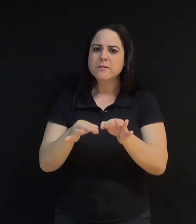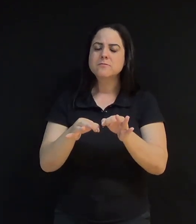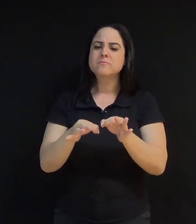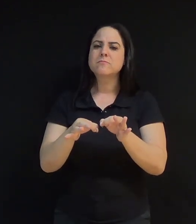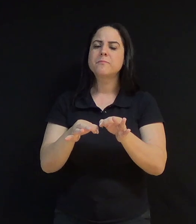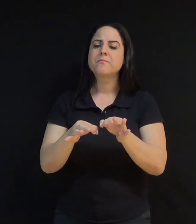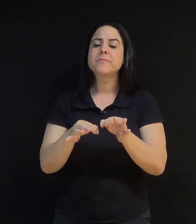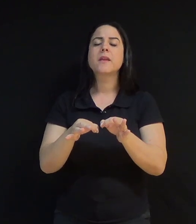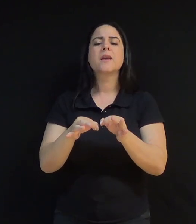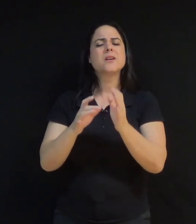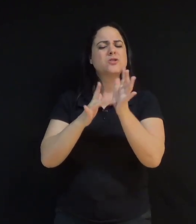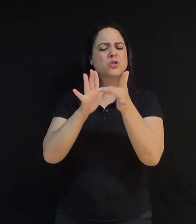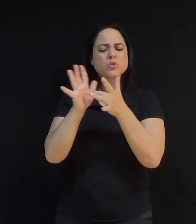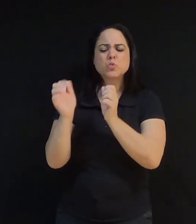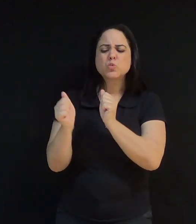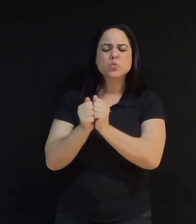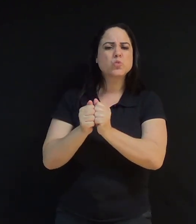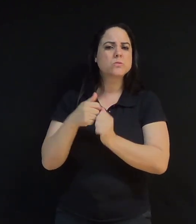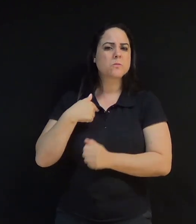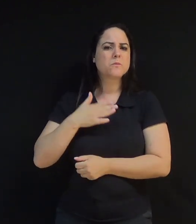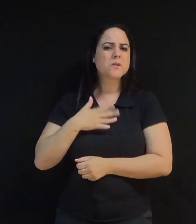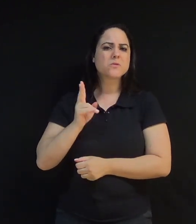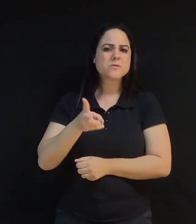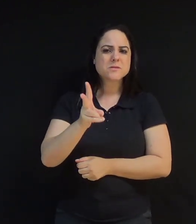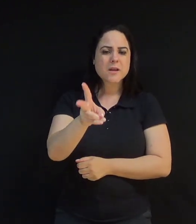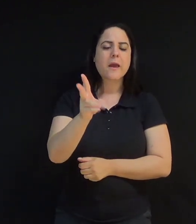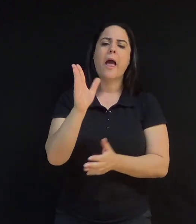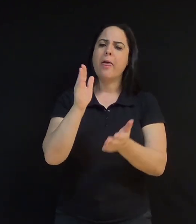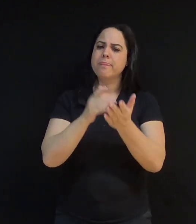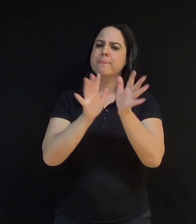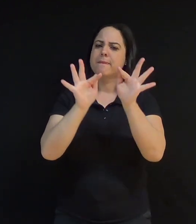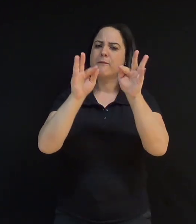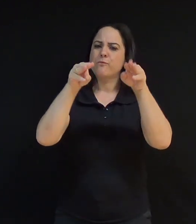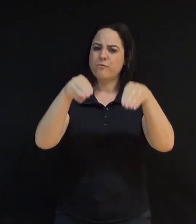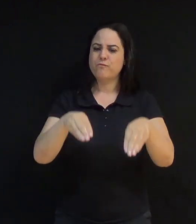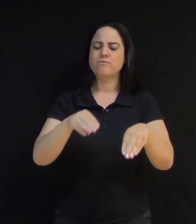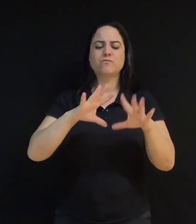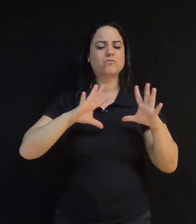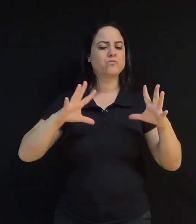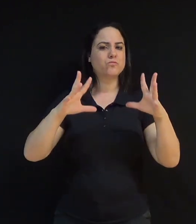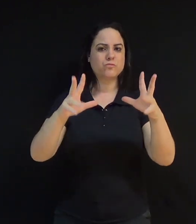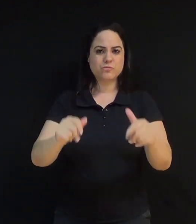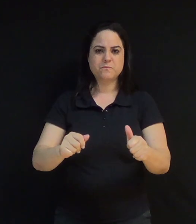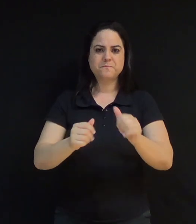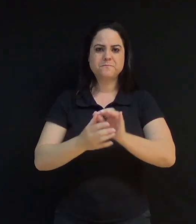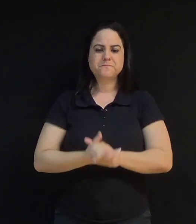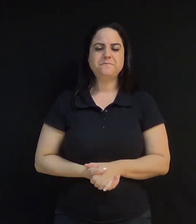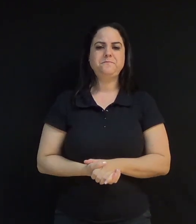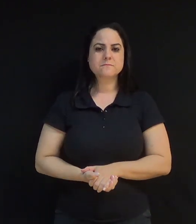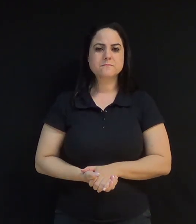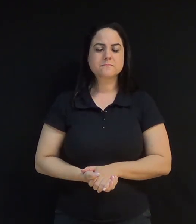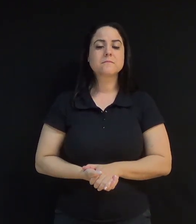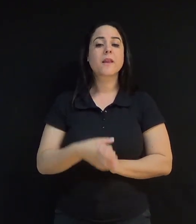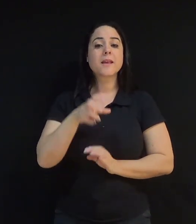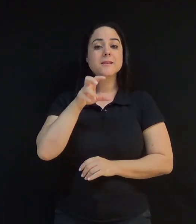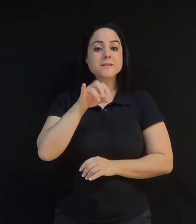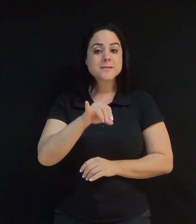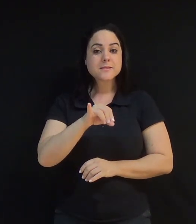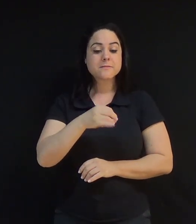comigo em toda essa caminhada Até a consumação dos séculos Se a vida é curta, quero